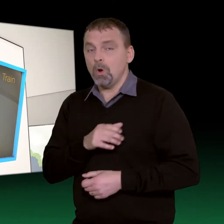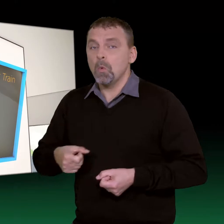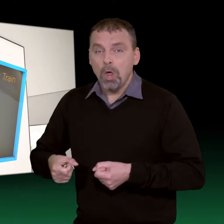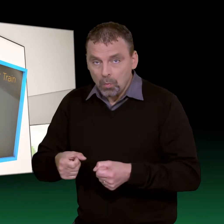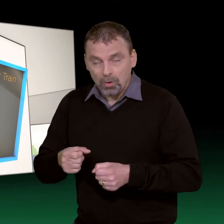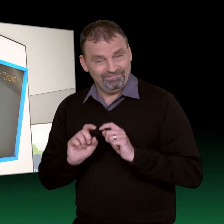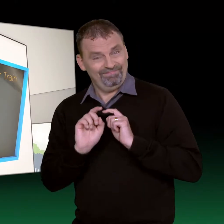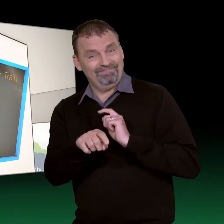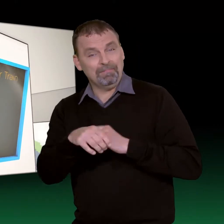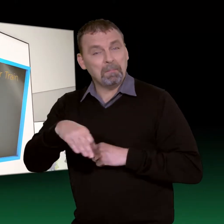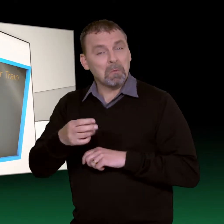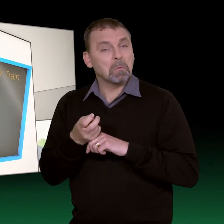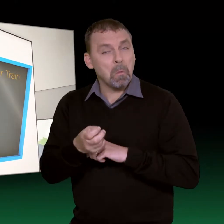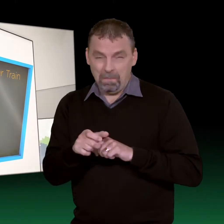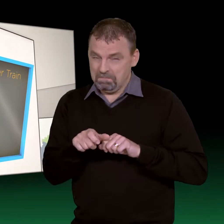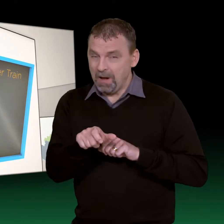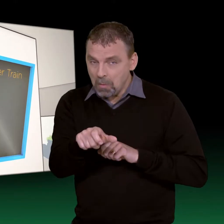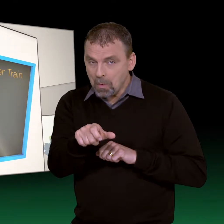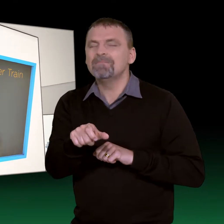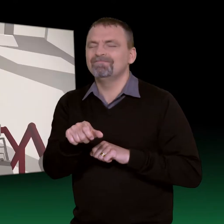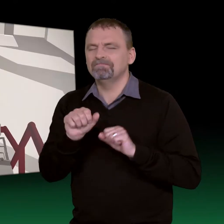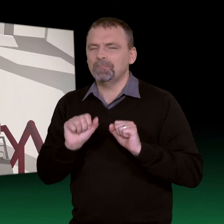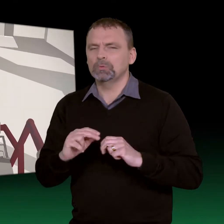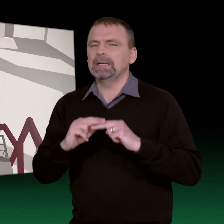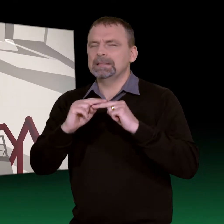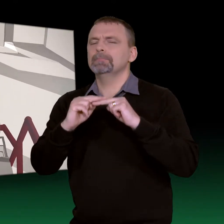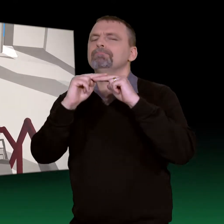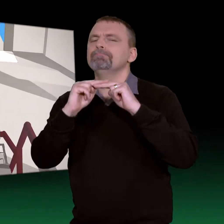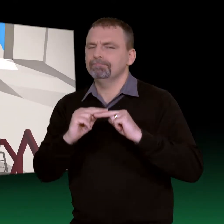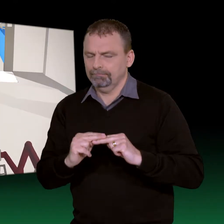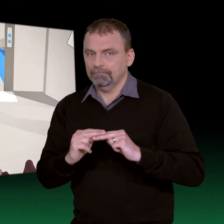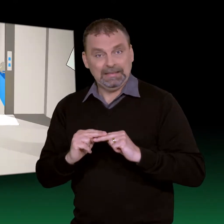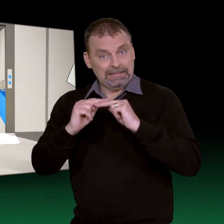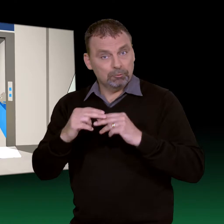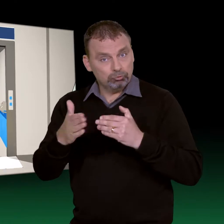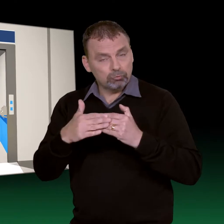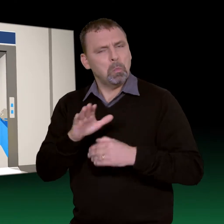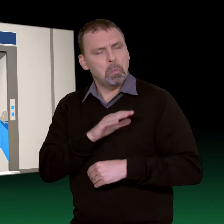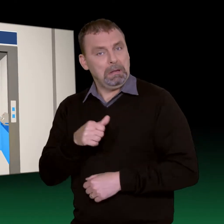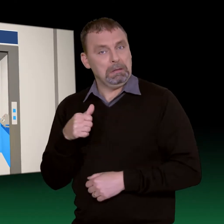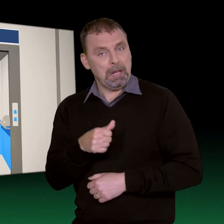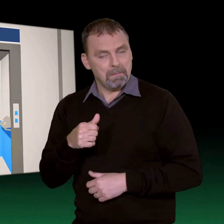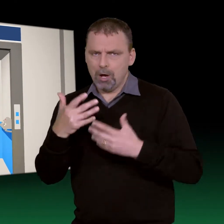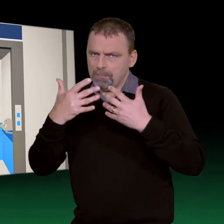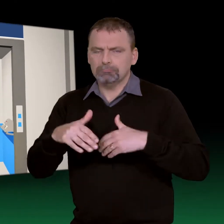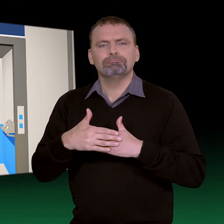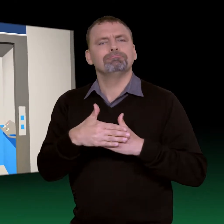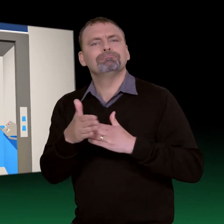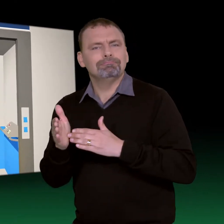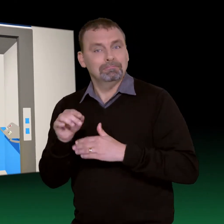Eftersom jag har rollator tar jag hissen ner till pendeltågsperrongen. Dörröppnaren underlättar verkligen, för hissdörrarna kan vara